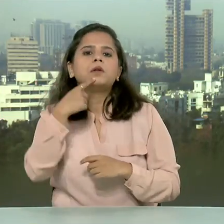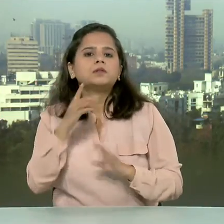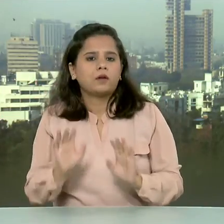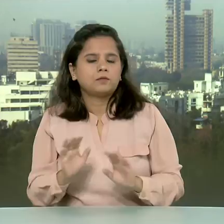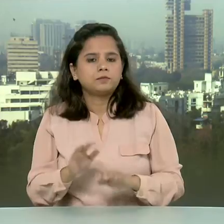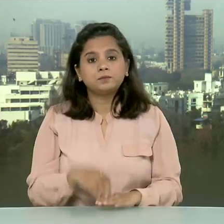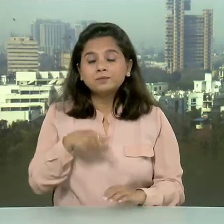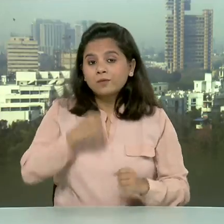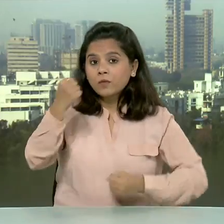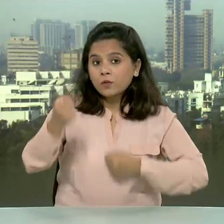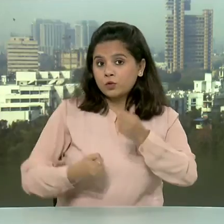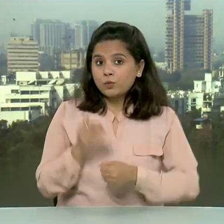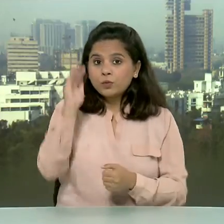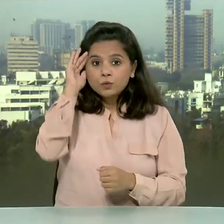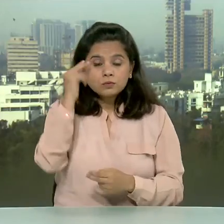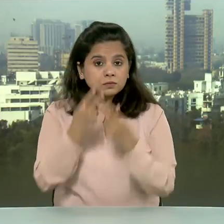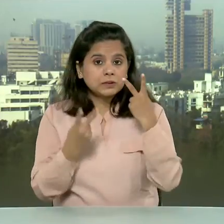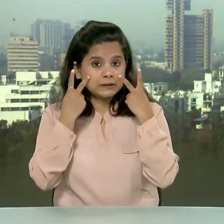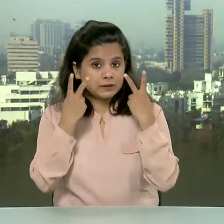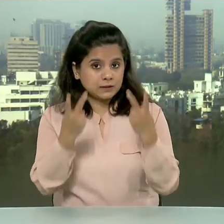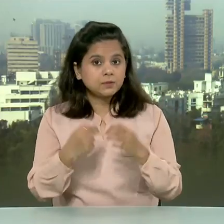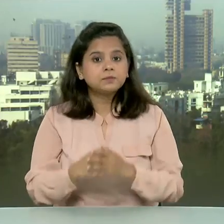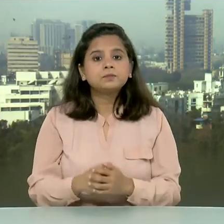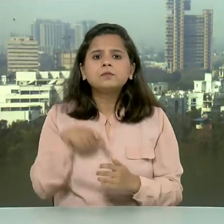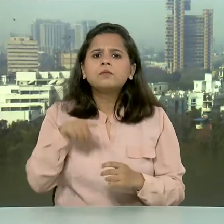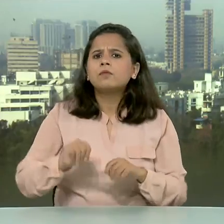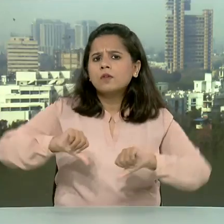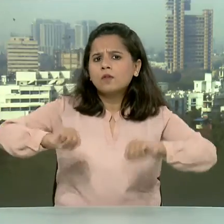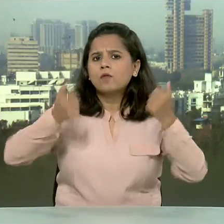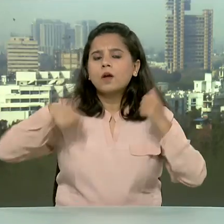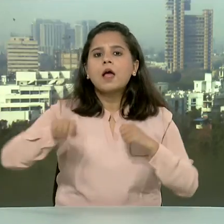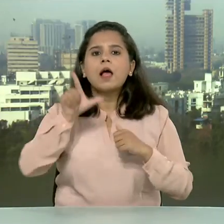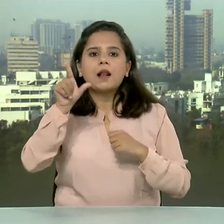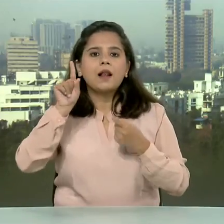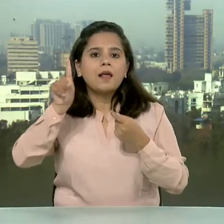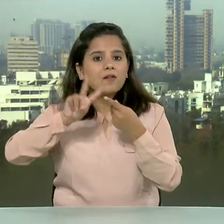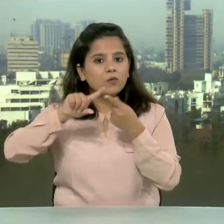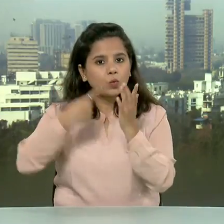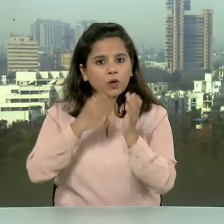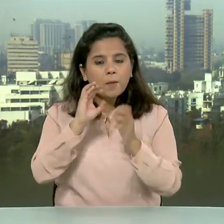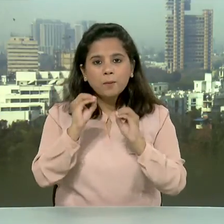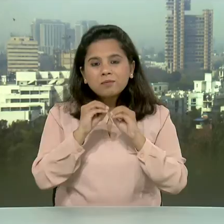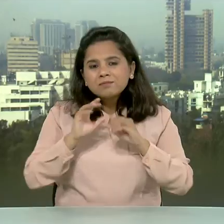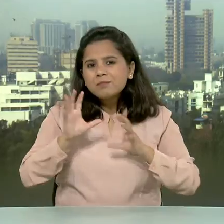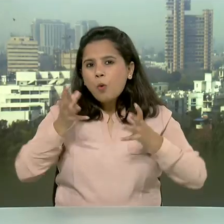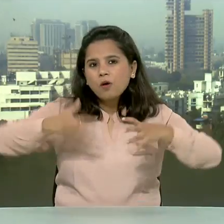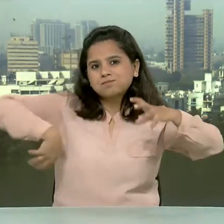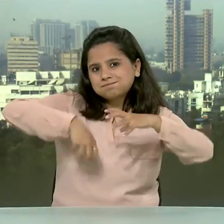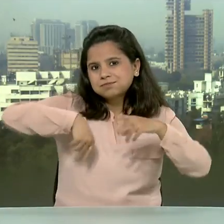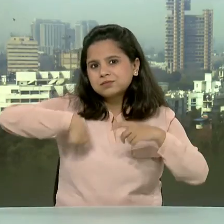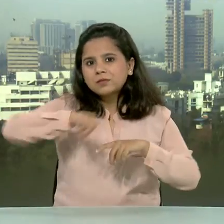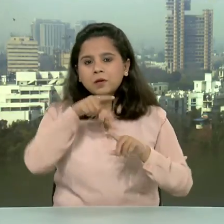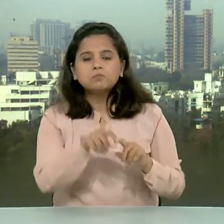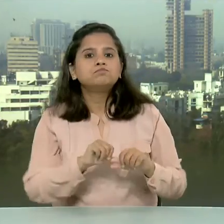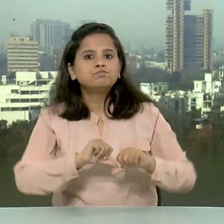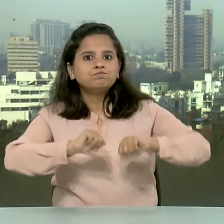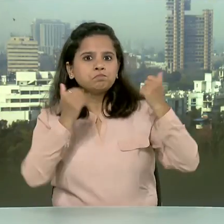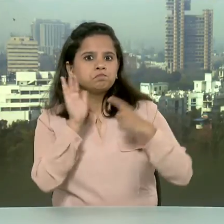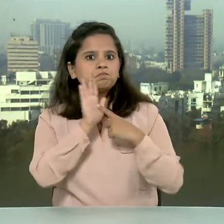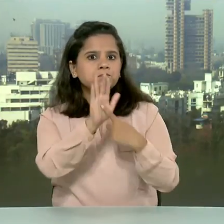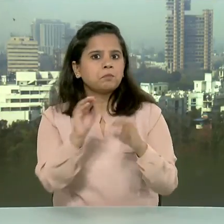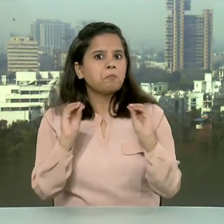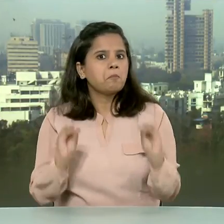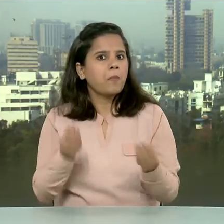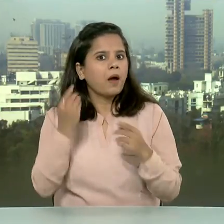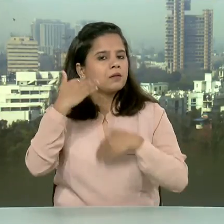खेल की खबरों के और रुख कर लिते हैं गत्विजेता लिवरपूल ने इंग्लिश प्रीमियर लीग में अपने शांदार प्रदर्शन का सलसला